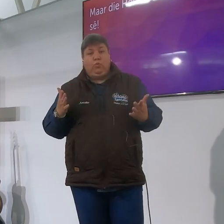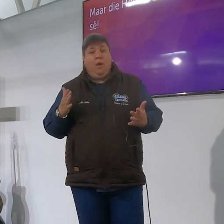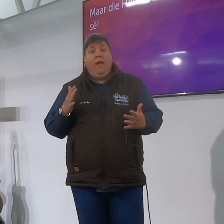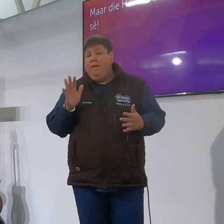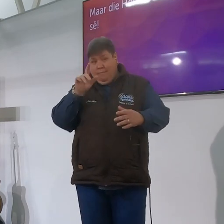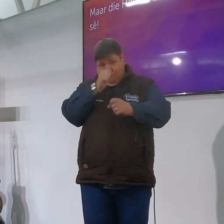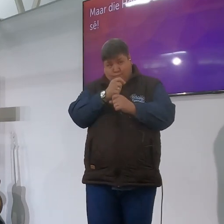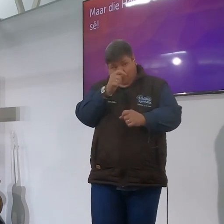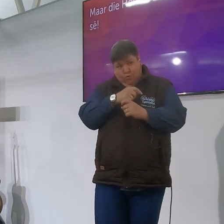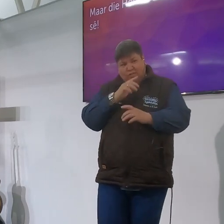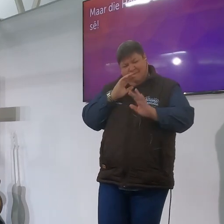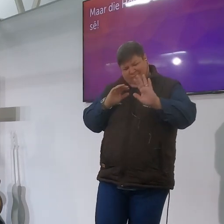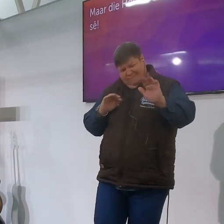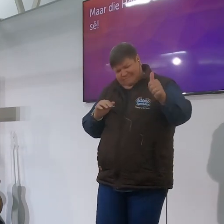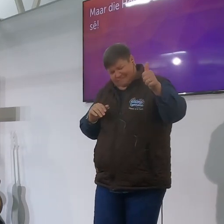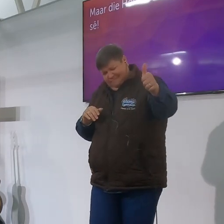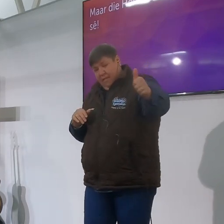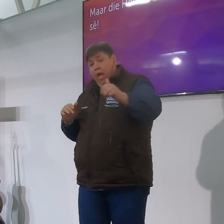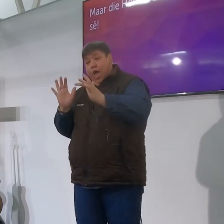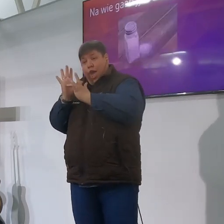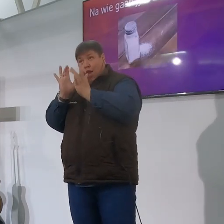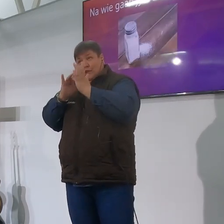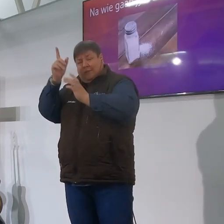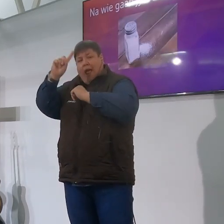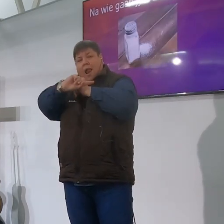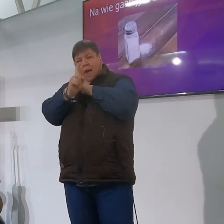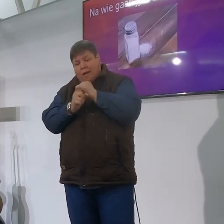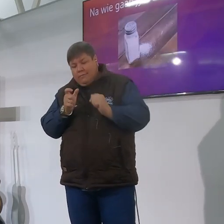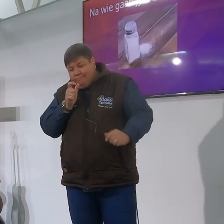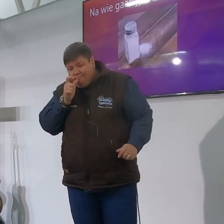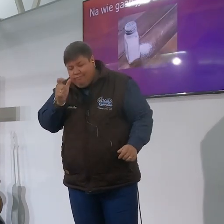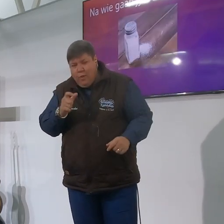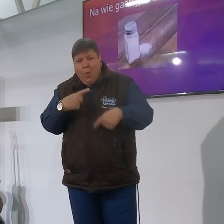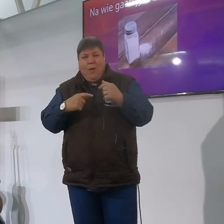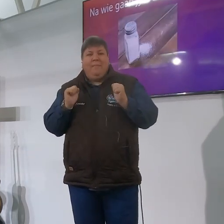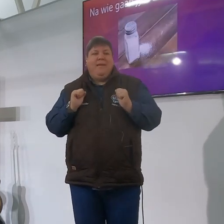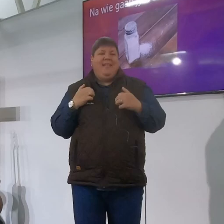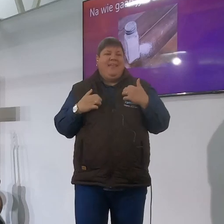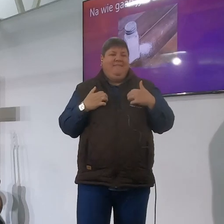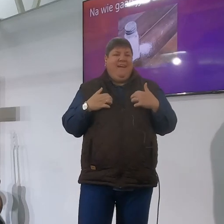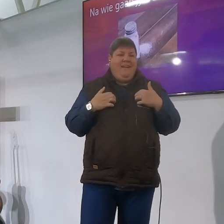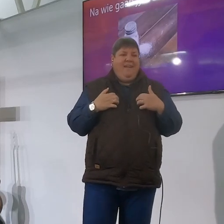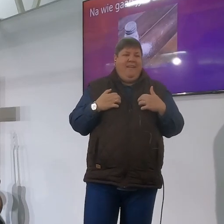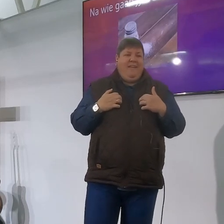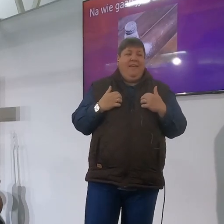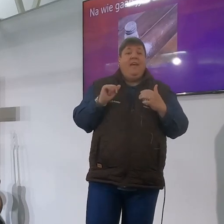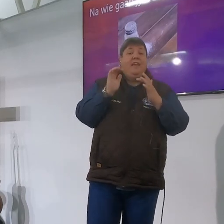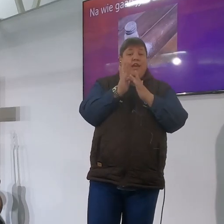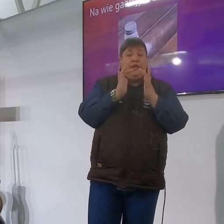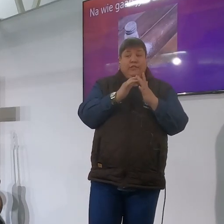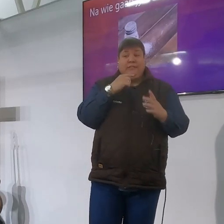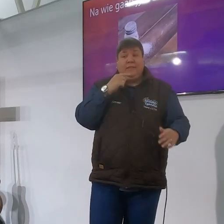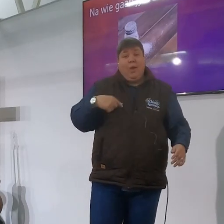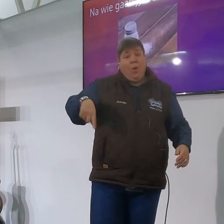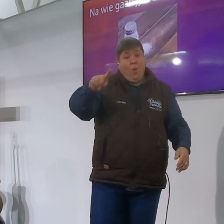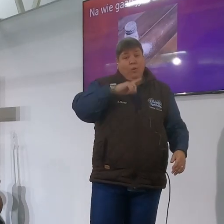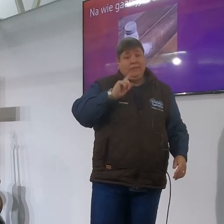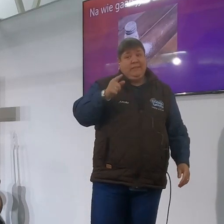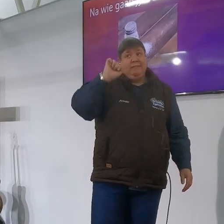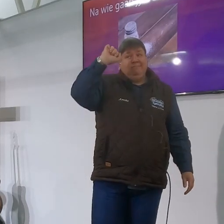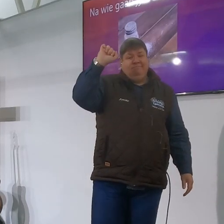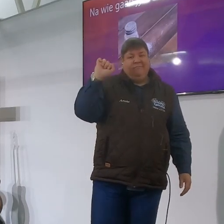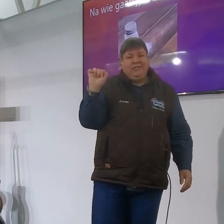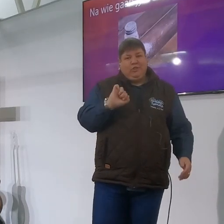leven nou as ons mekaar sê die heren die laaste sê oor ons leven en Jesus sê ek en jy is die zout in die wereld